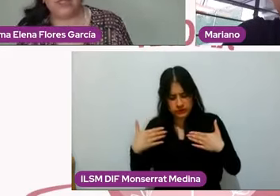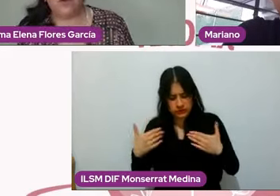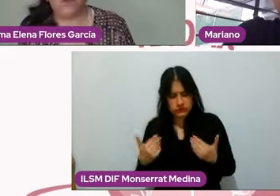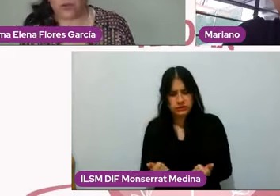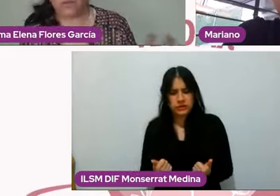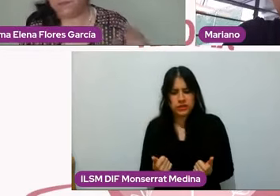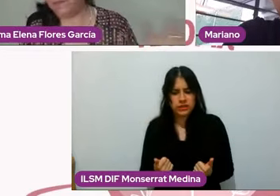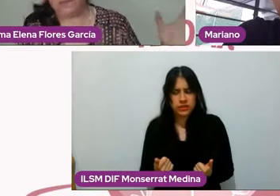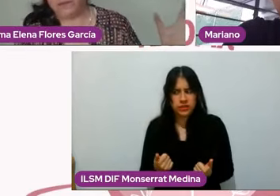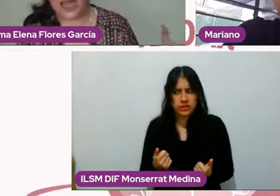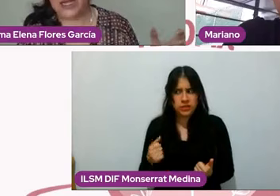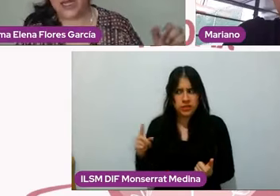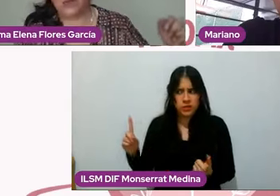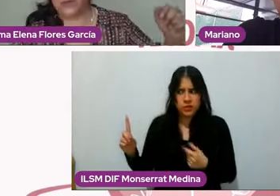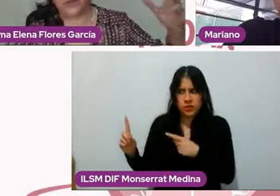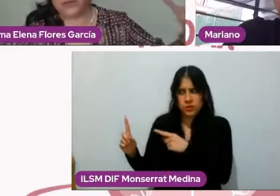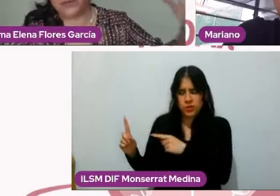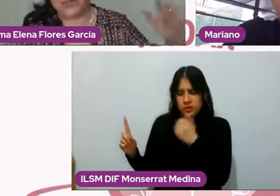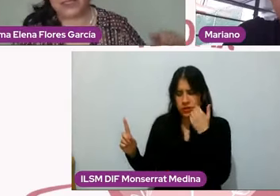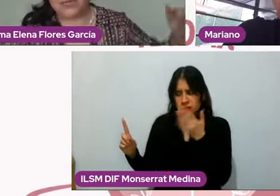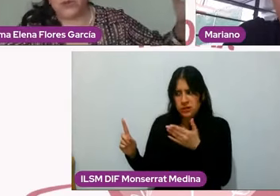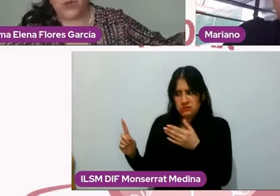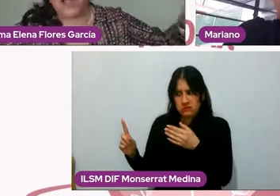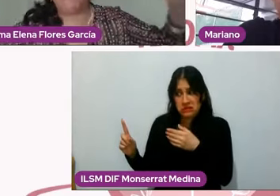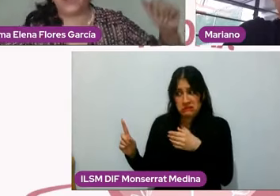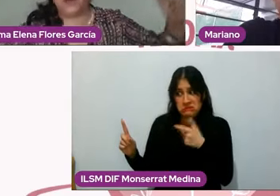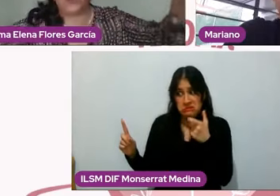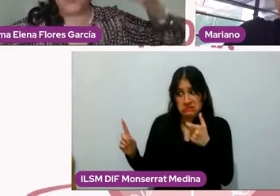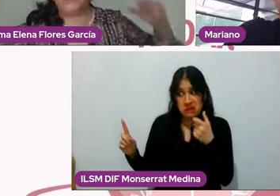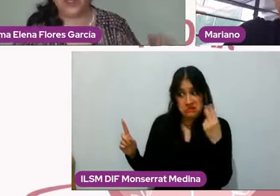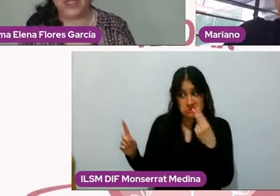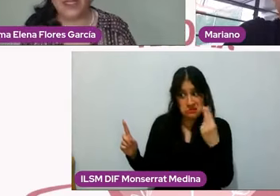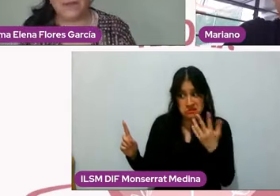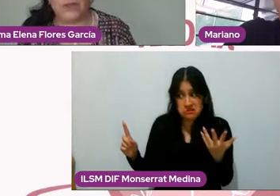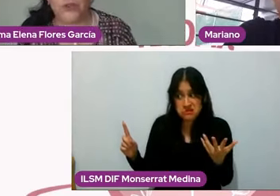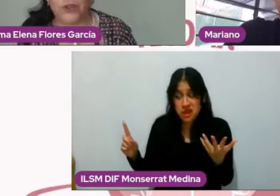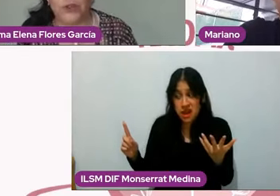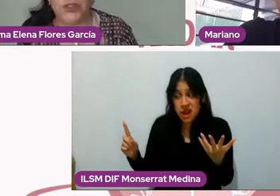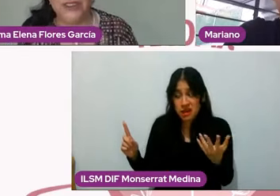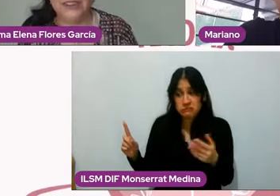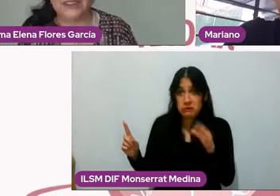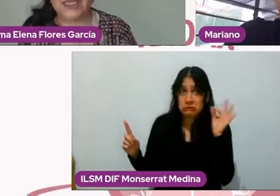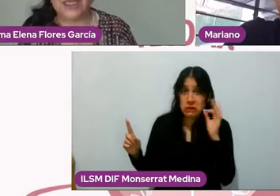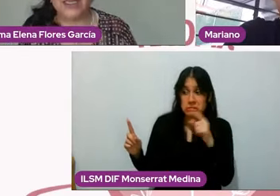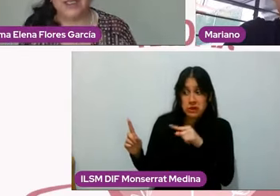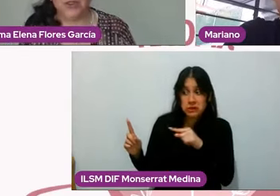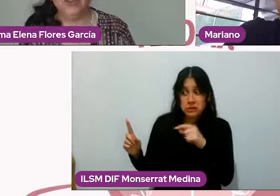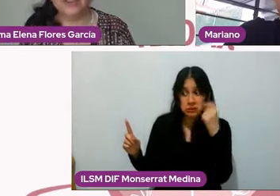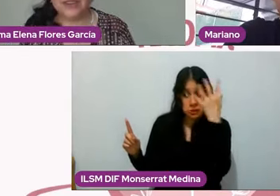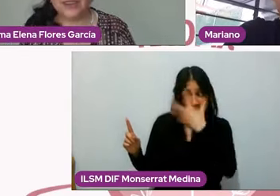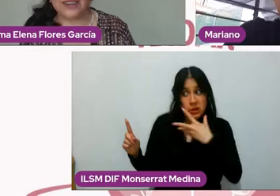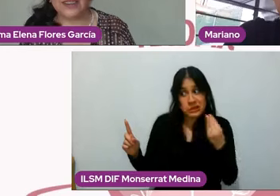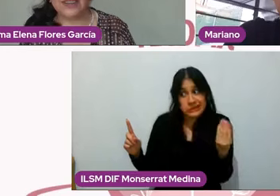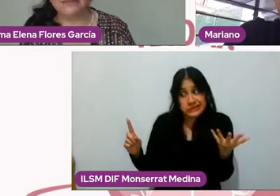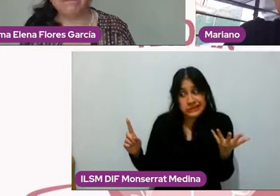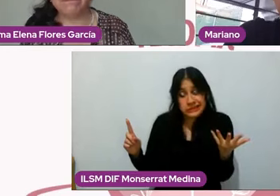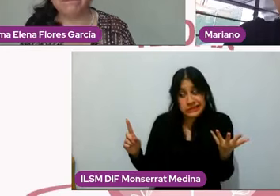contigo por lana o por que estás muy guapa o muy guapo y de pronto chin, ¿no?